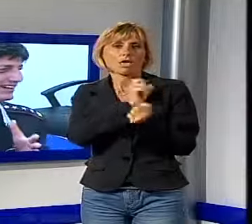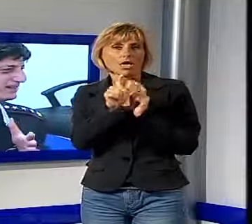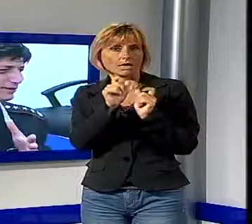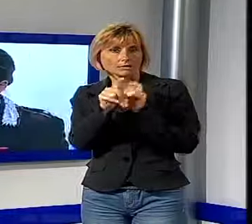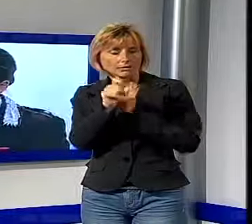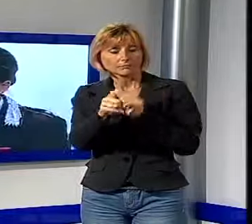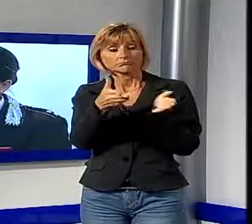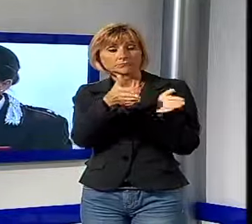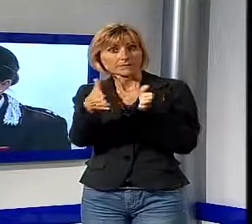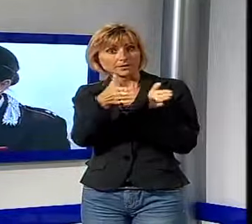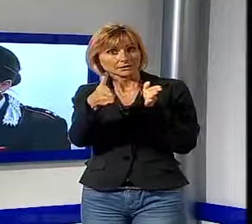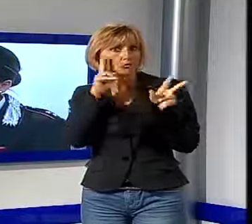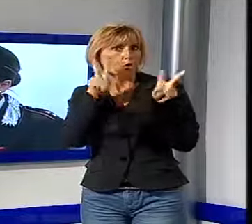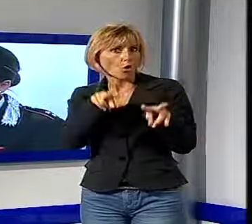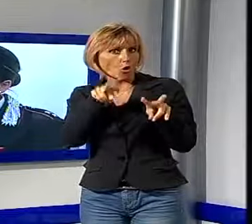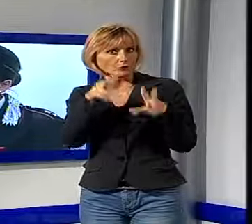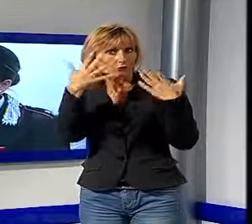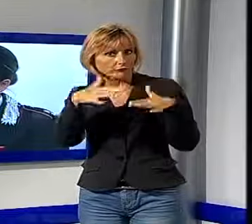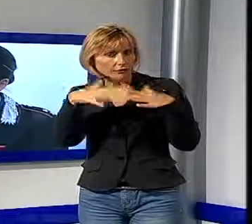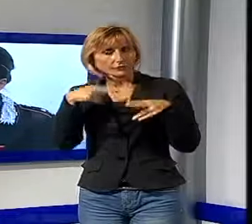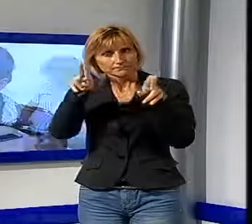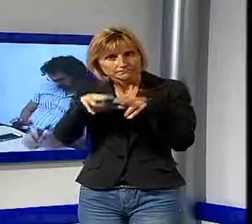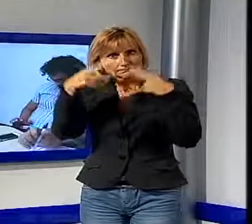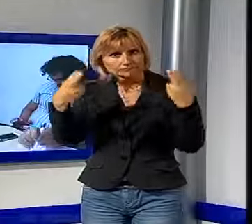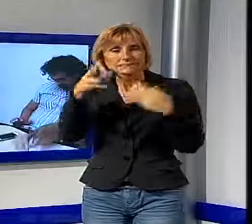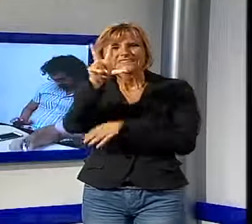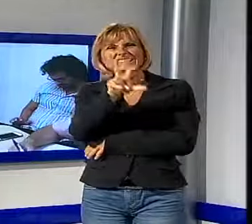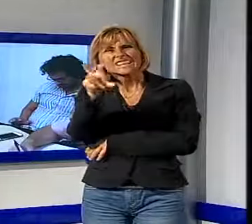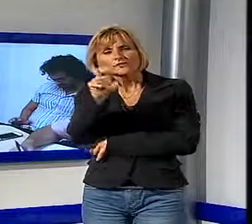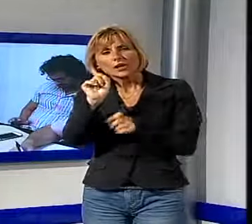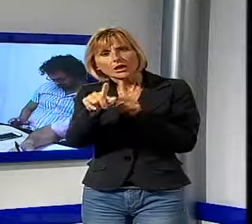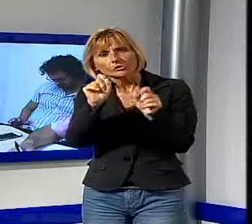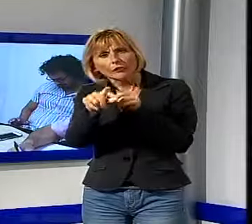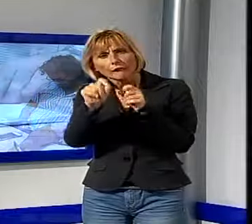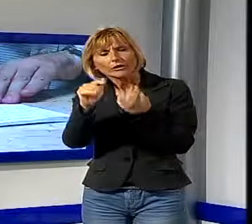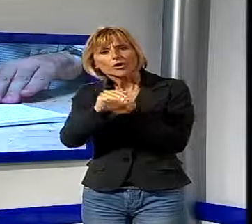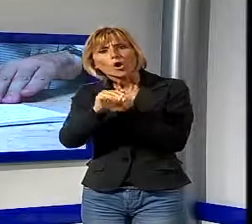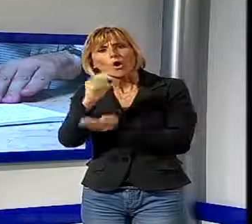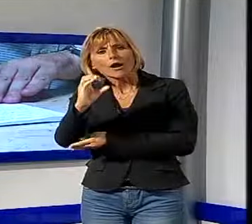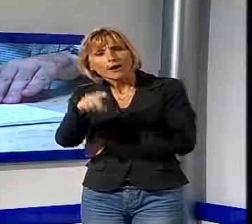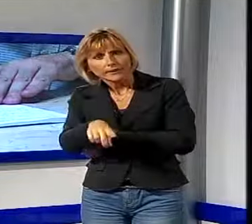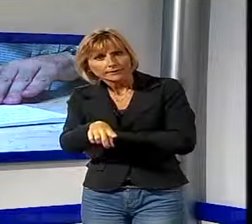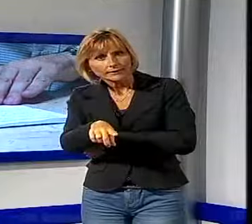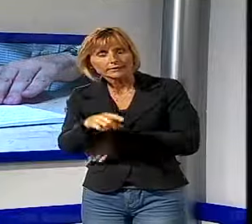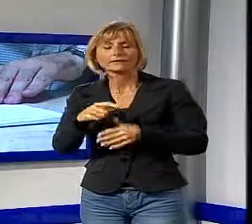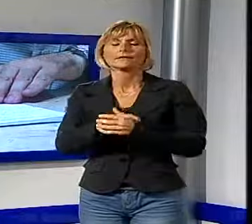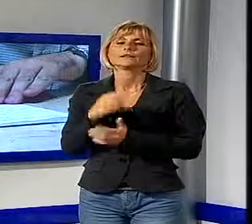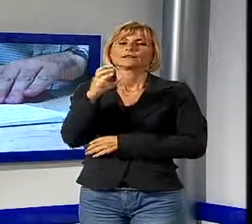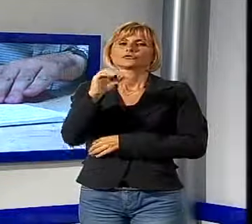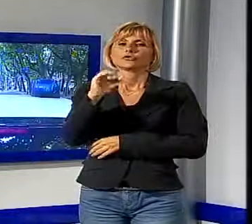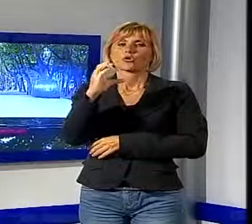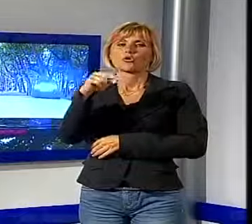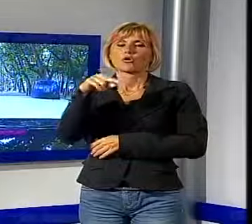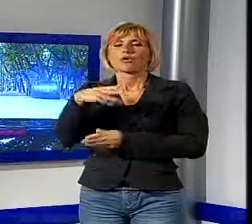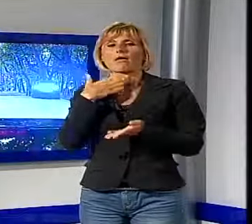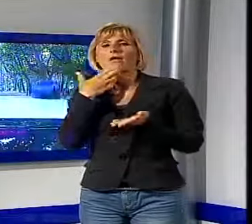il solo periodo di monitoraggio sono state accertate oltre 300 cessioni di cocaina. Secondo i carabinieri, Ciccone veniva